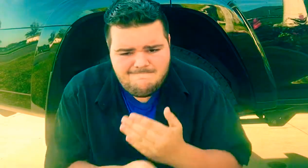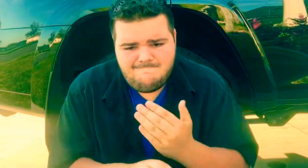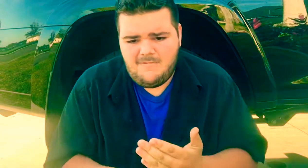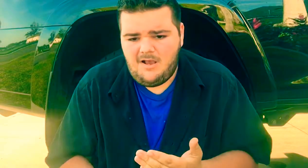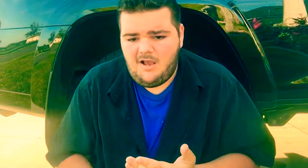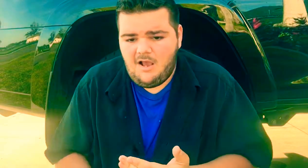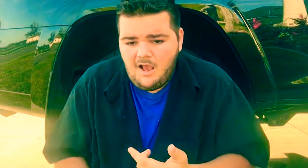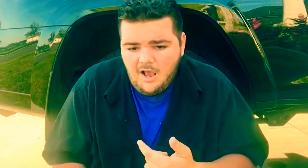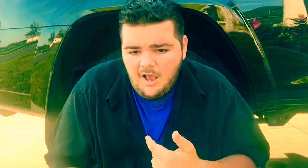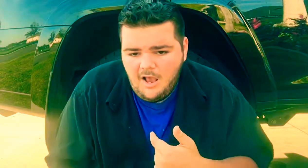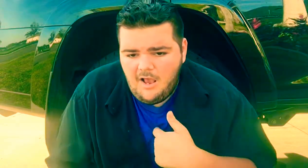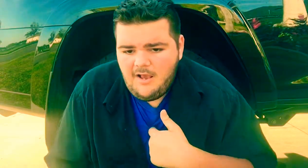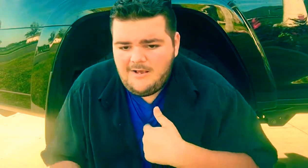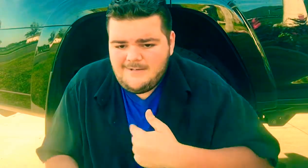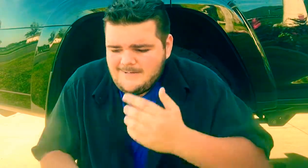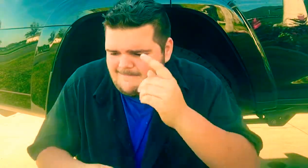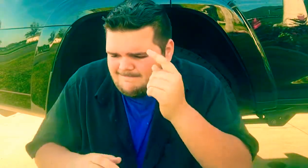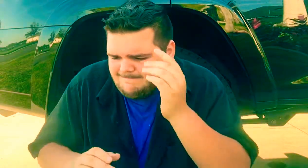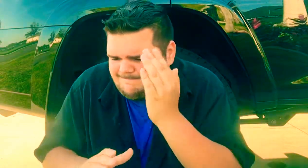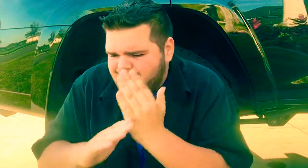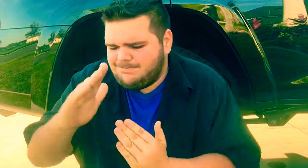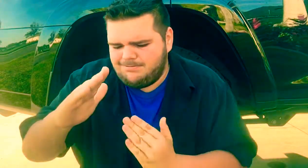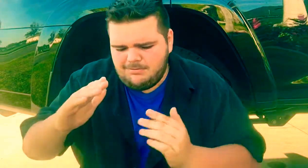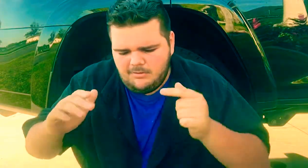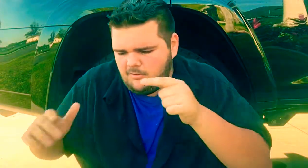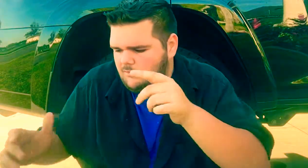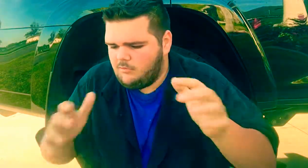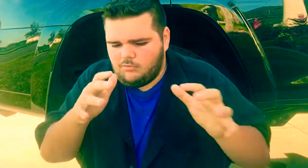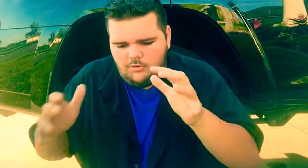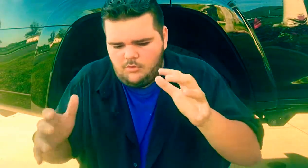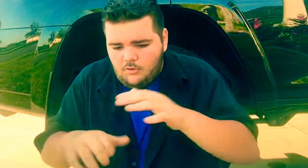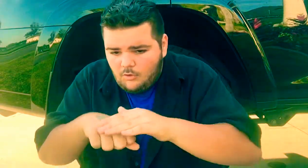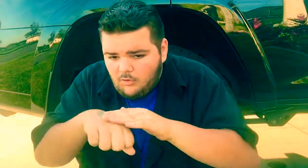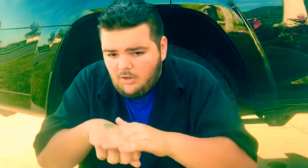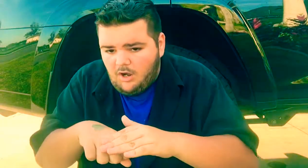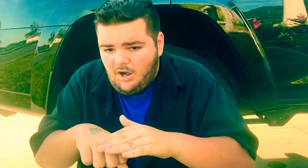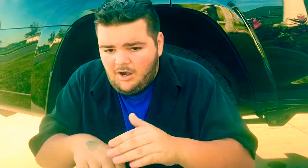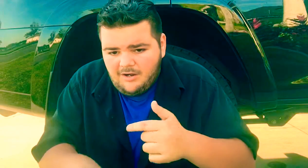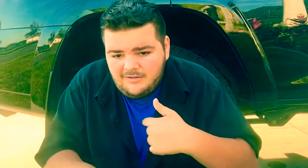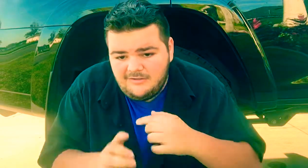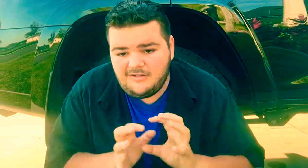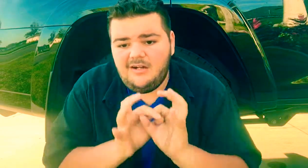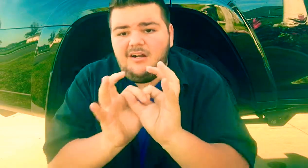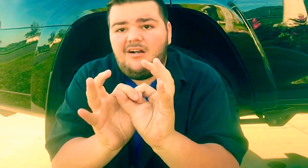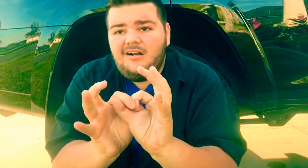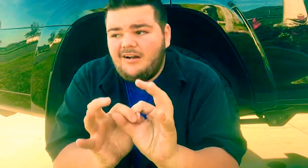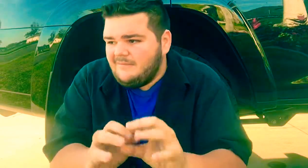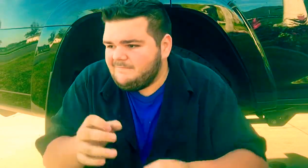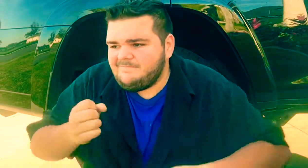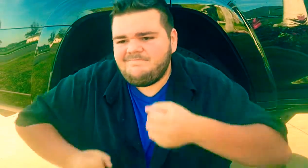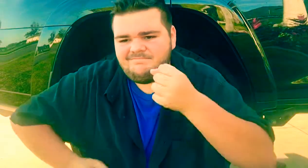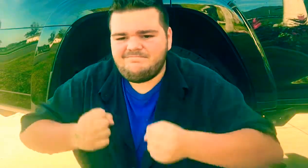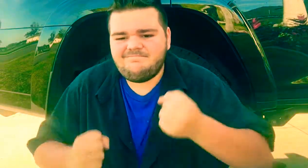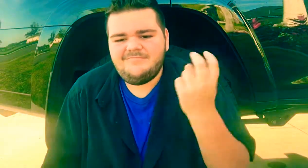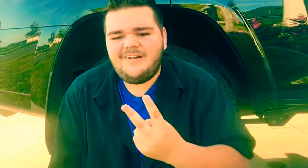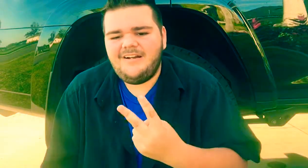向かい風の嵐の中 この愛も 君となら自然とまた走れ